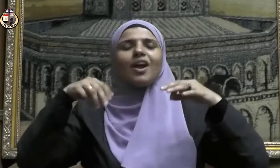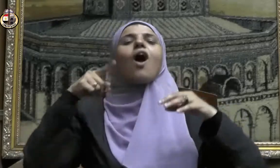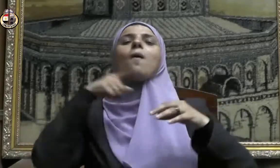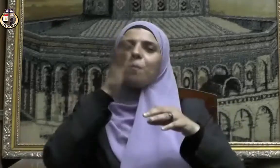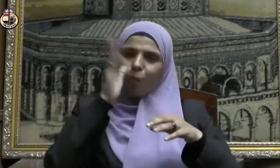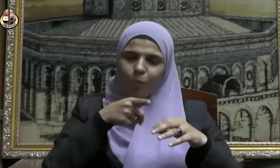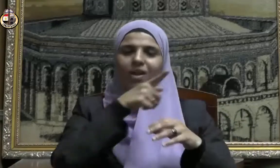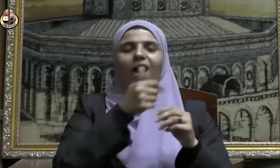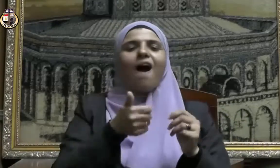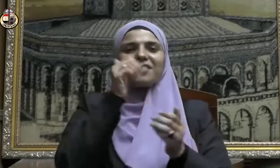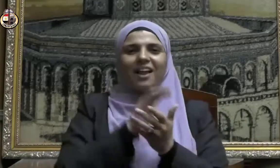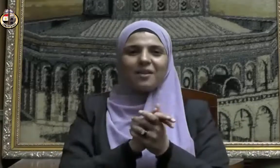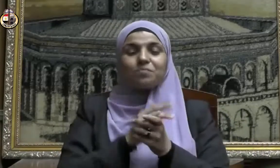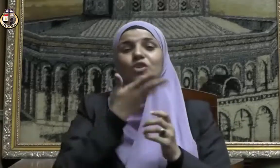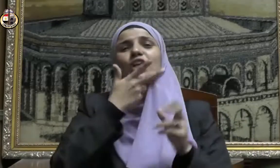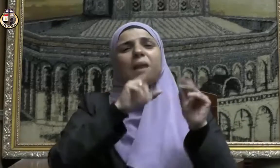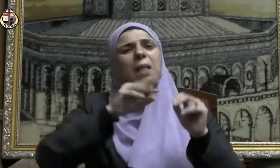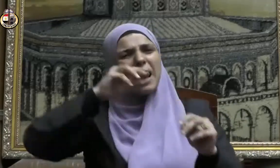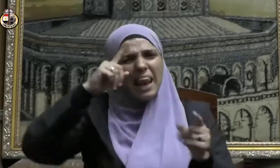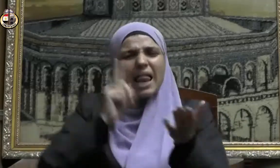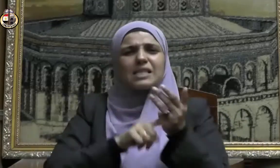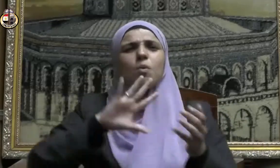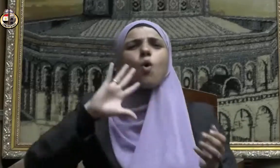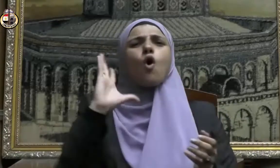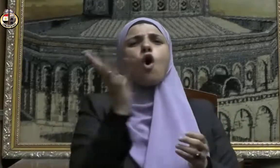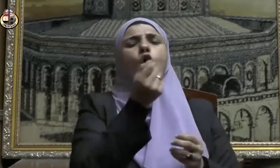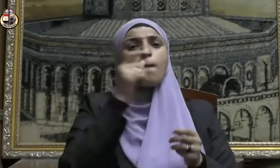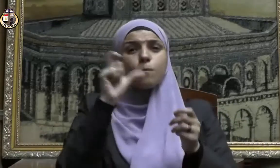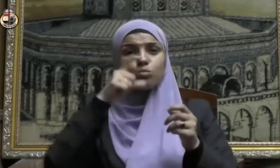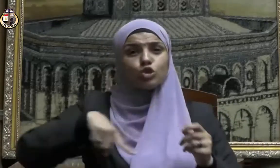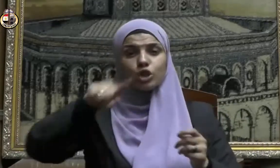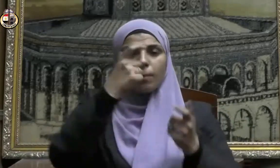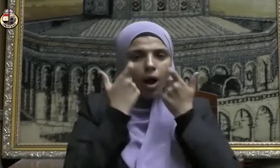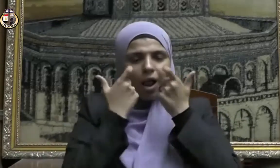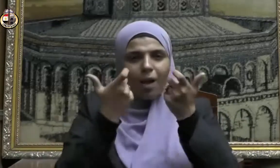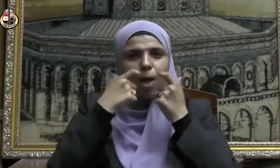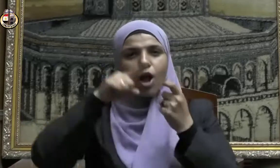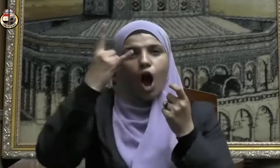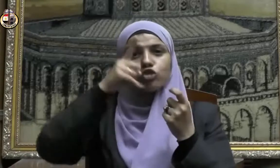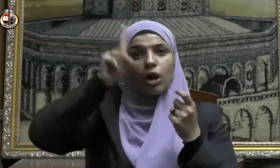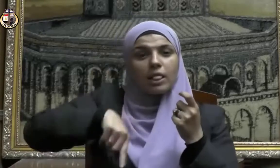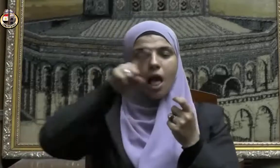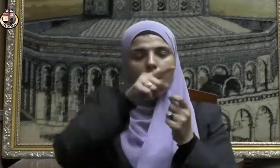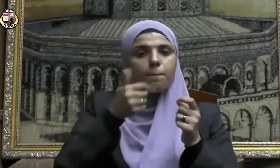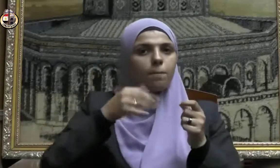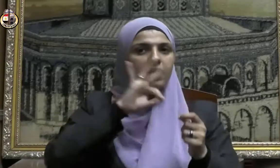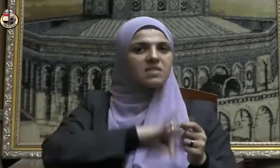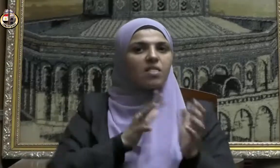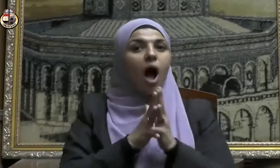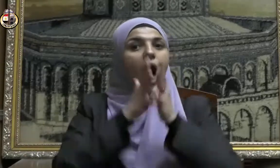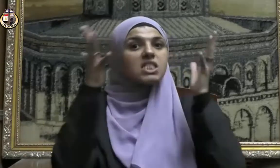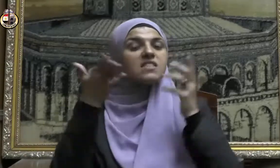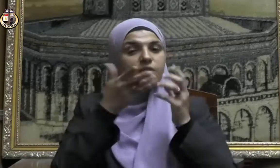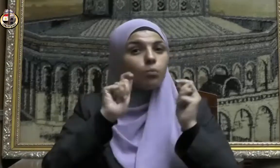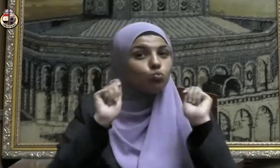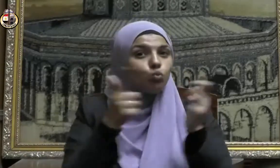ينبغي على كل مسلم أن يغتنم هذا الفضل الكبير والأجر العظيم